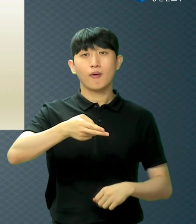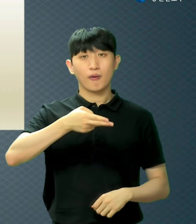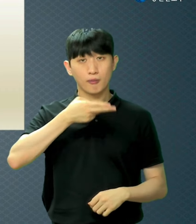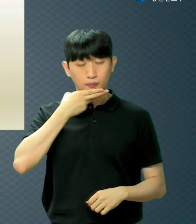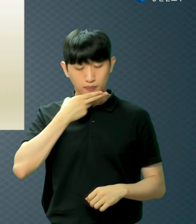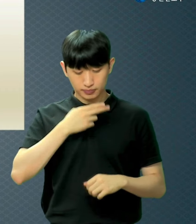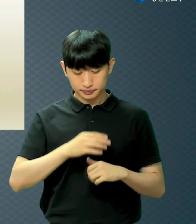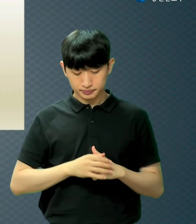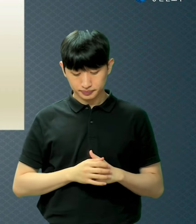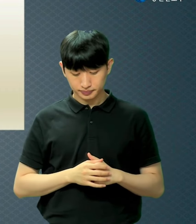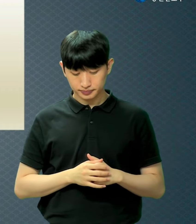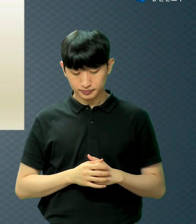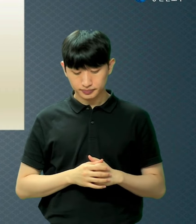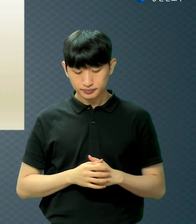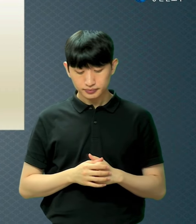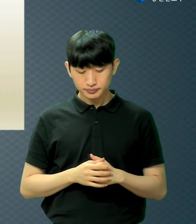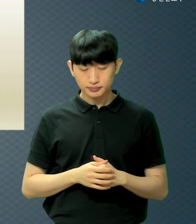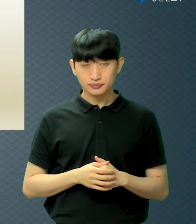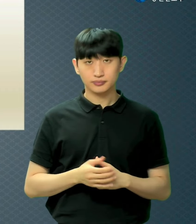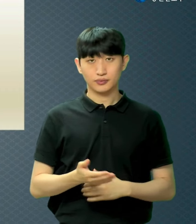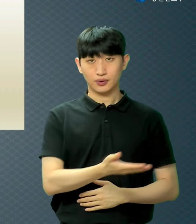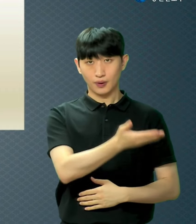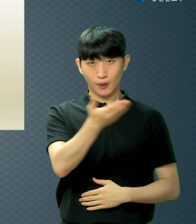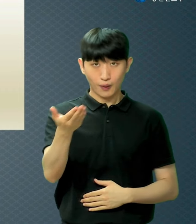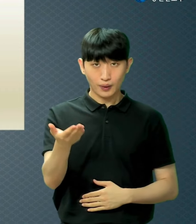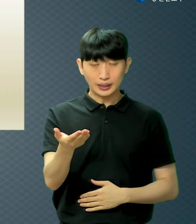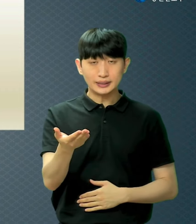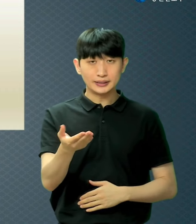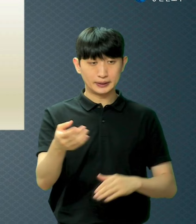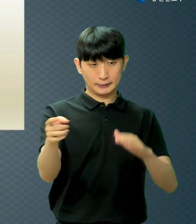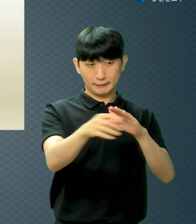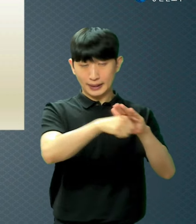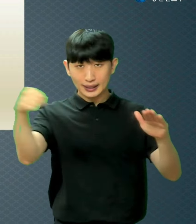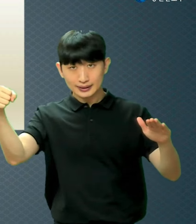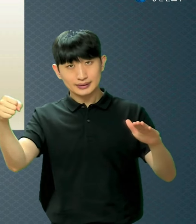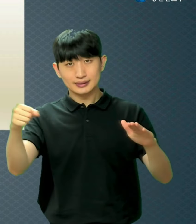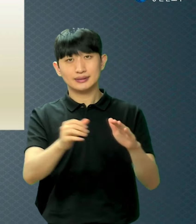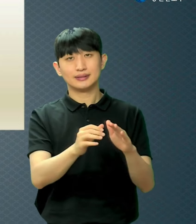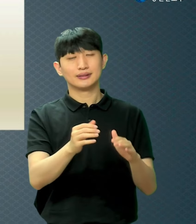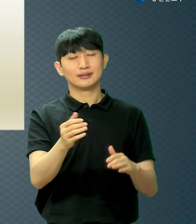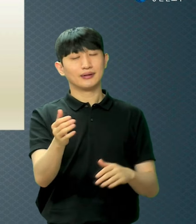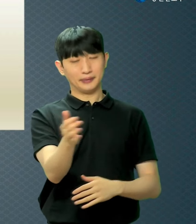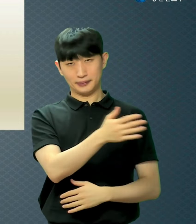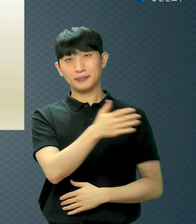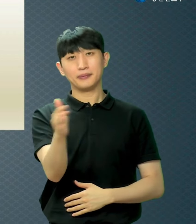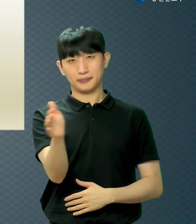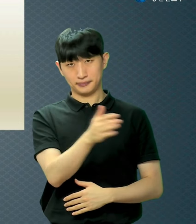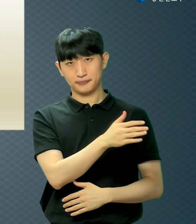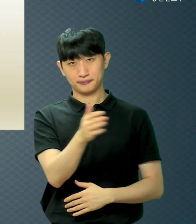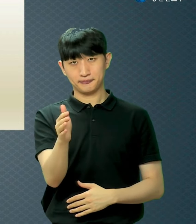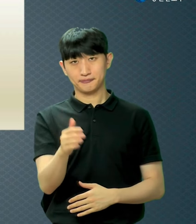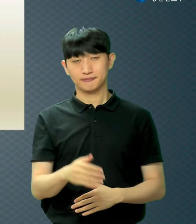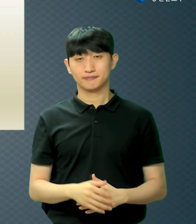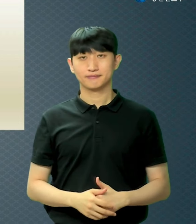저희를 내 손에서 빼앗을 자가 없는 이라 하나님이 얼마나 철저하신 분인지 아시죠?